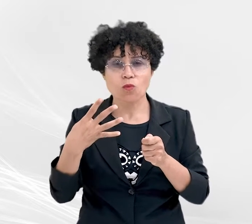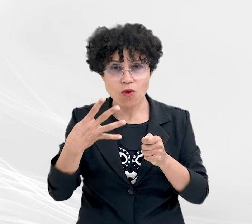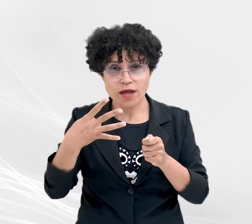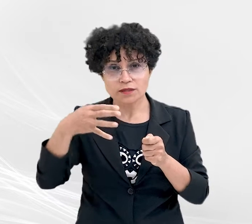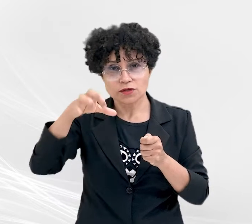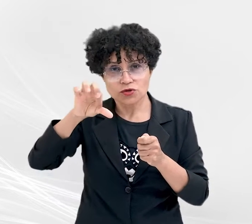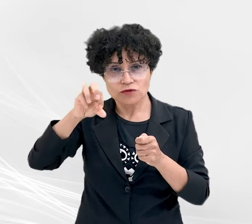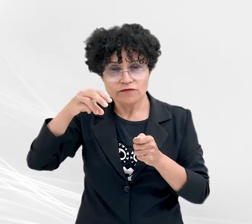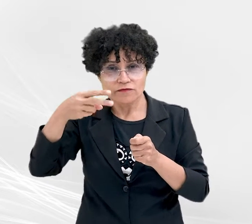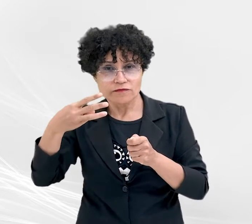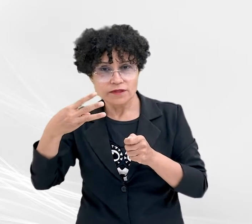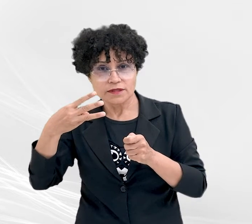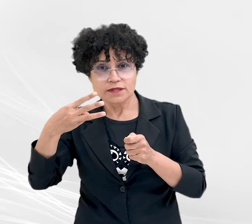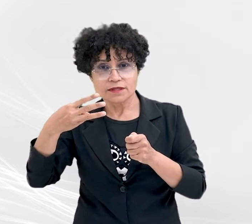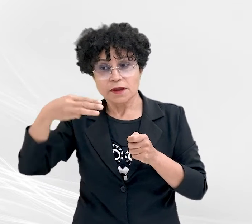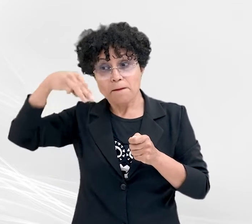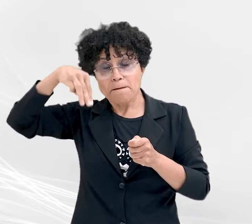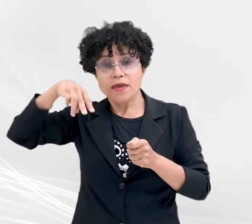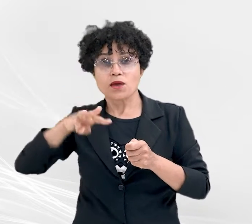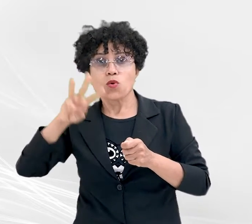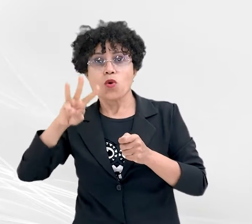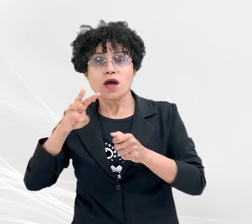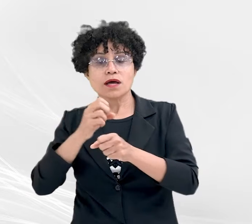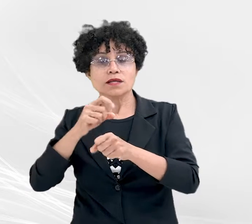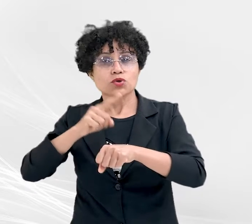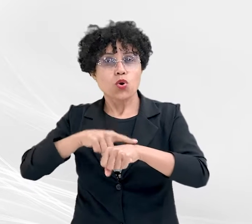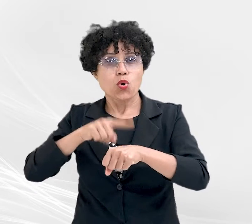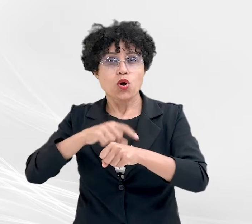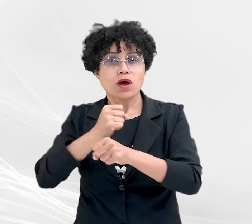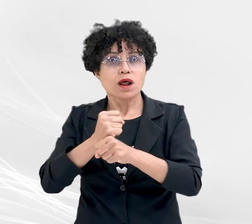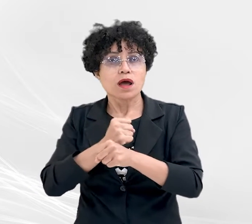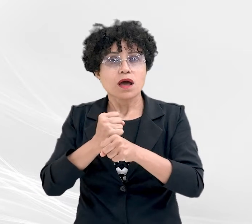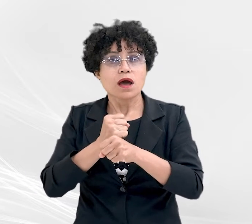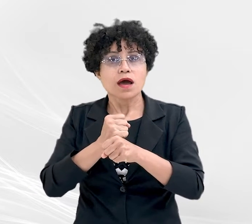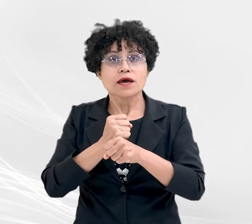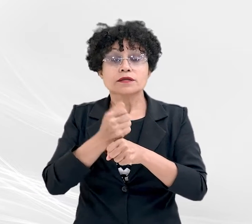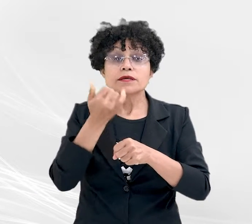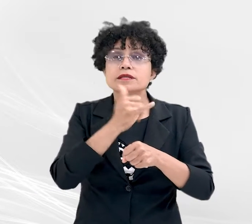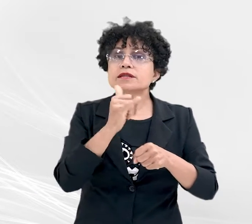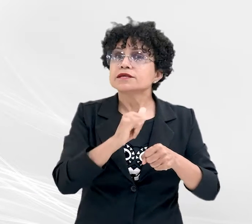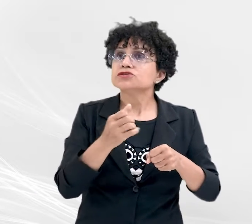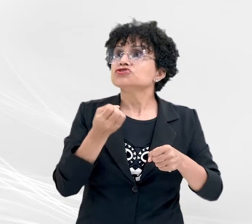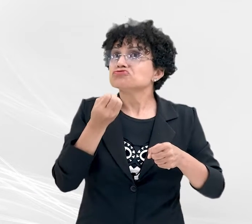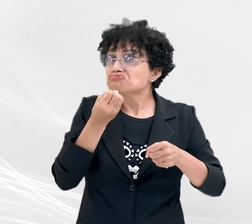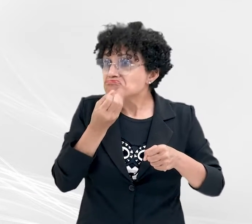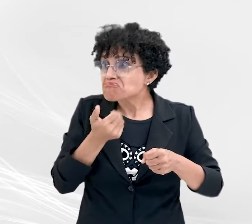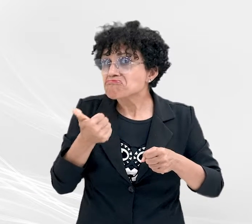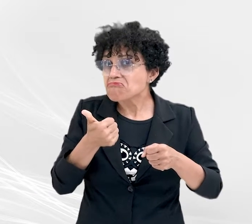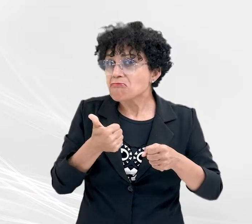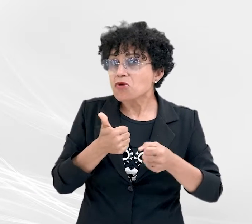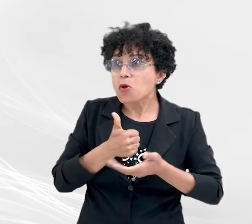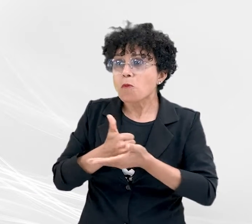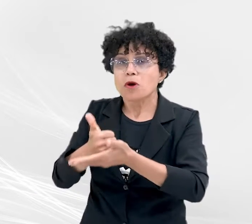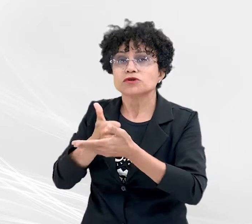MWh, Hora-ano, energia suficiente para abastecer 2.740